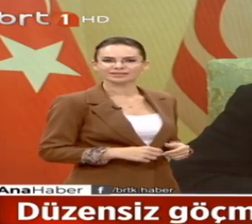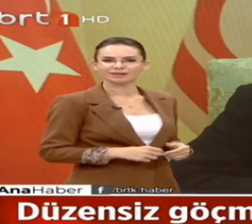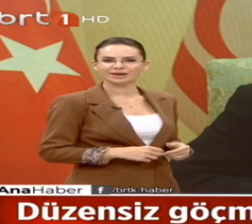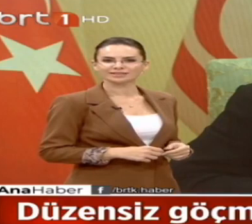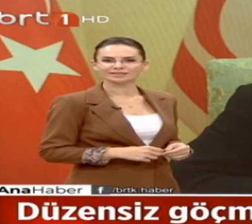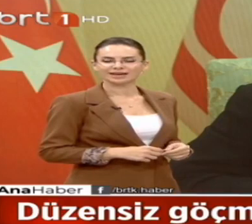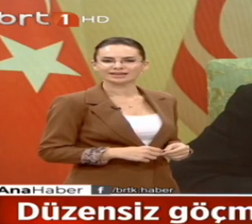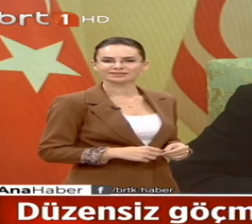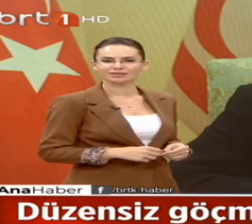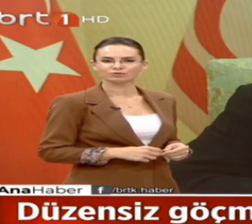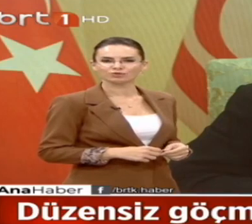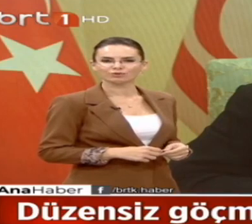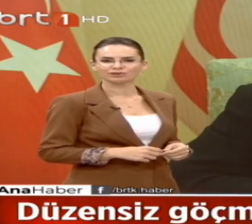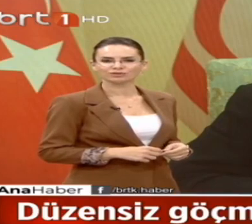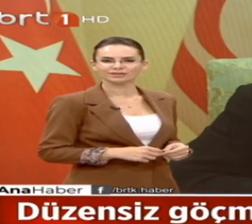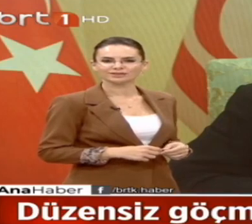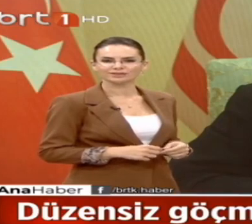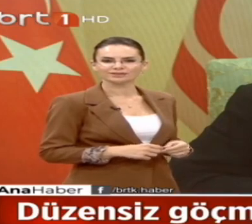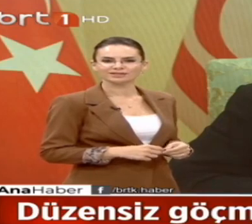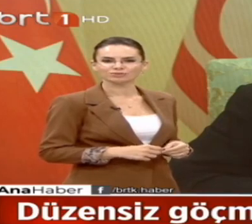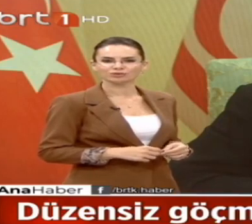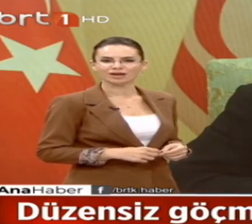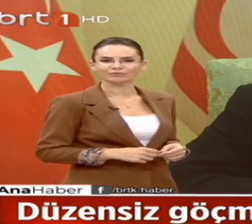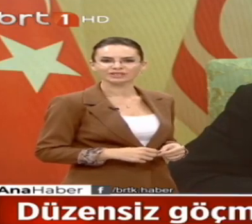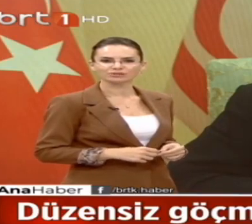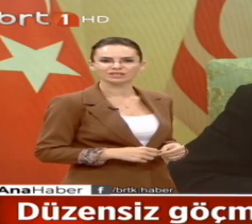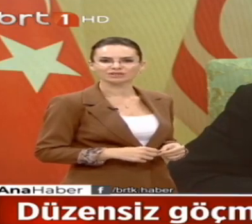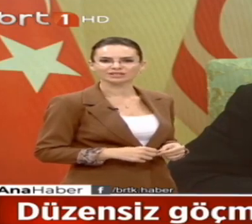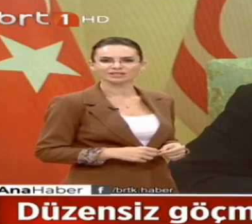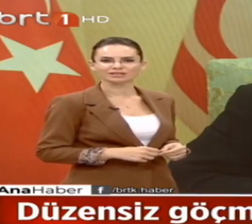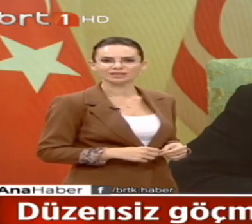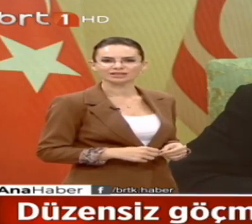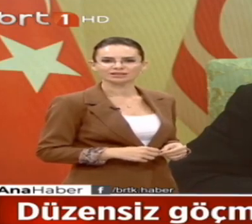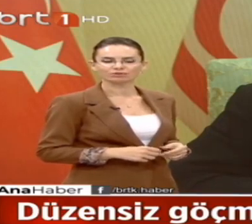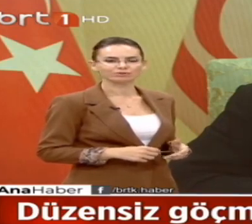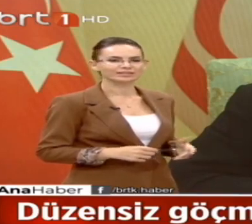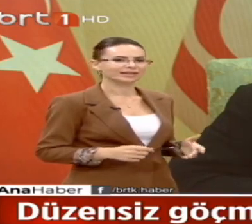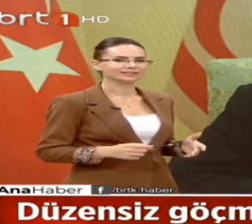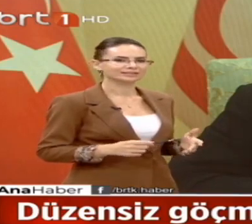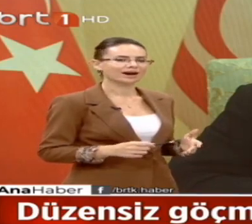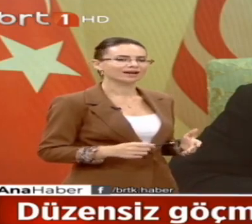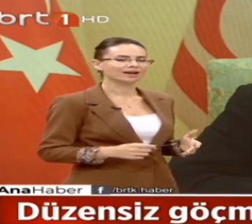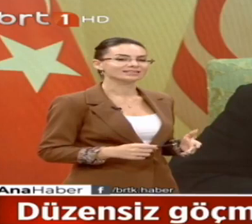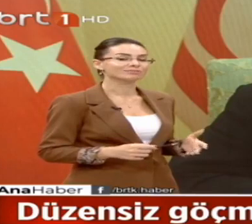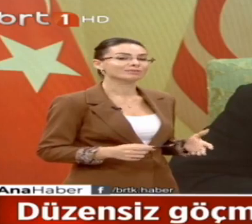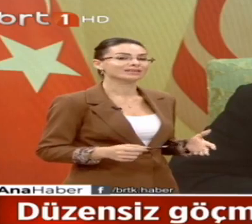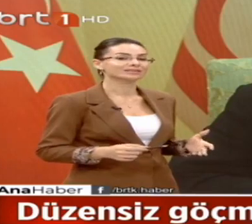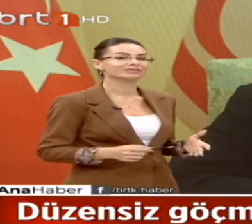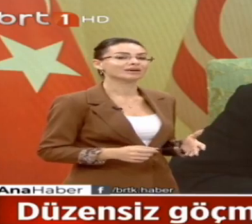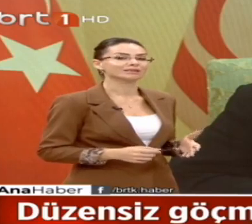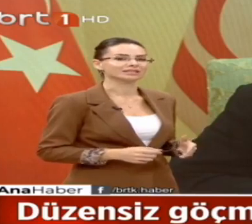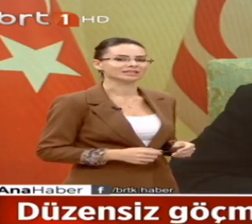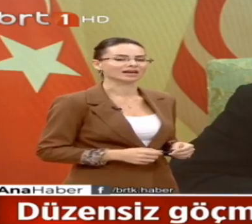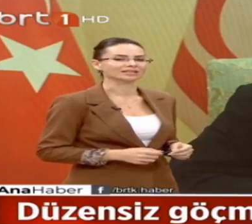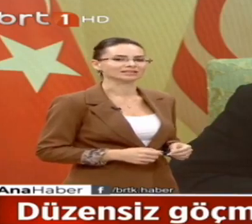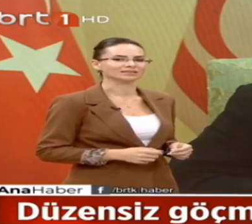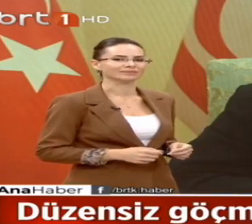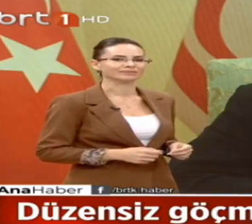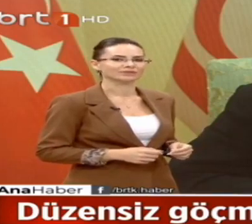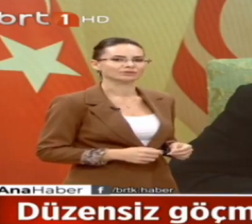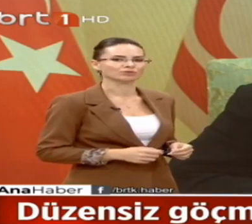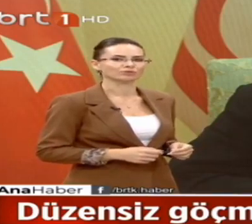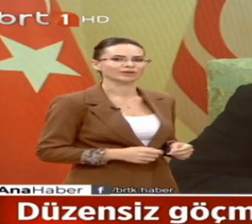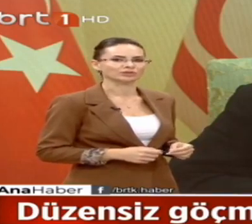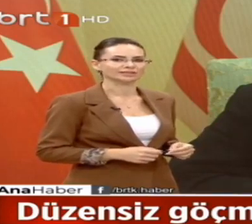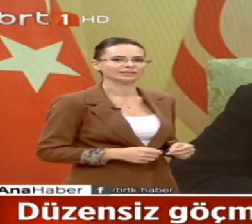basınıda yer alan haberleri değerlendiren Cumhurbaşkanı 8 Temmuz'da yaptığı işbirliği önerilerine Rum liderliğinin hala resmi bir yanıt vermediğini kaydetti.